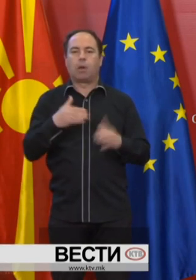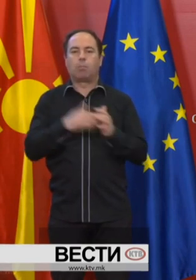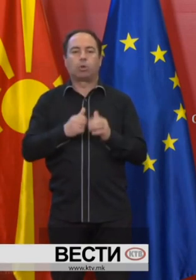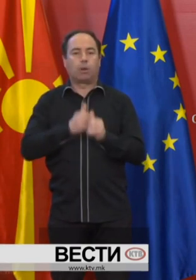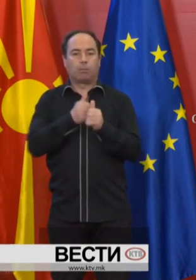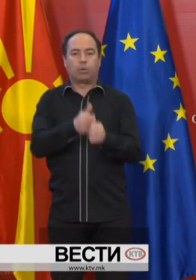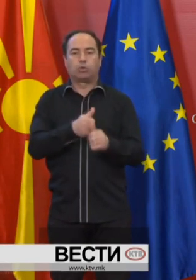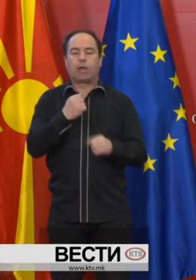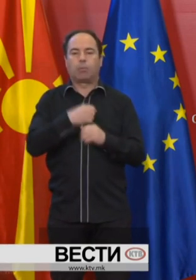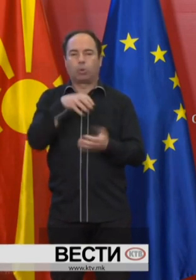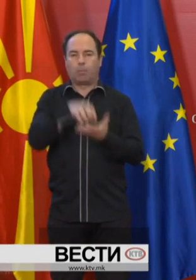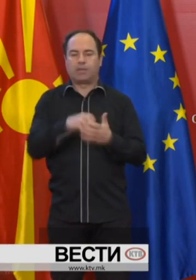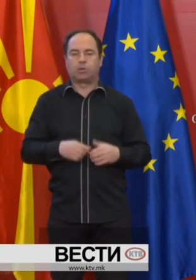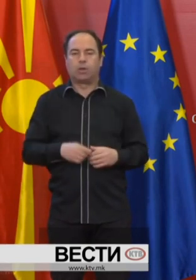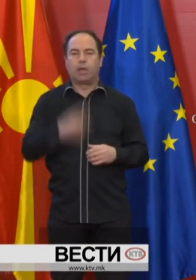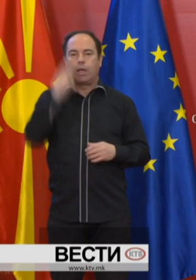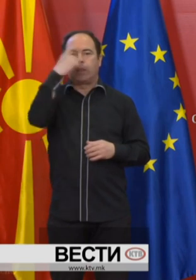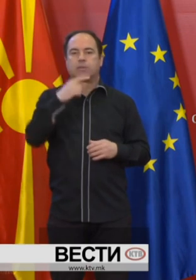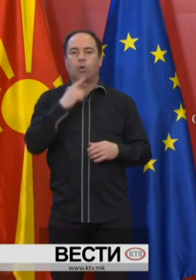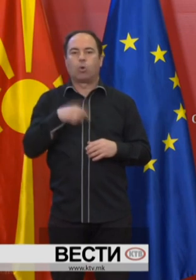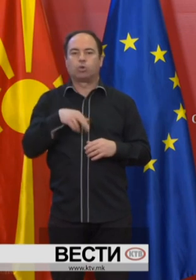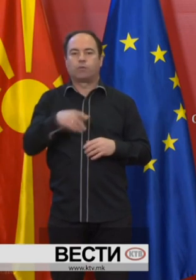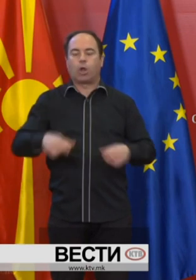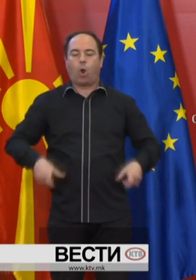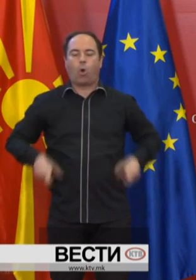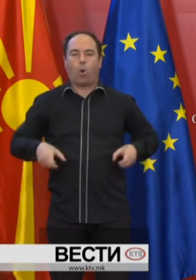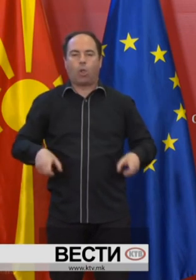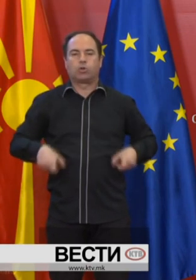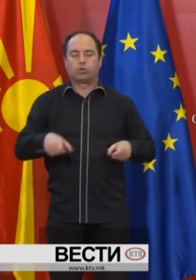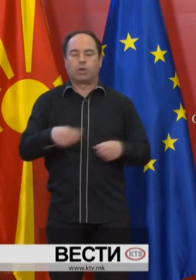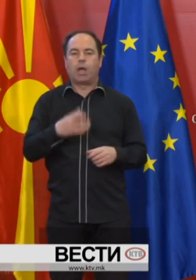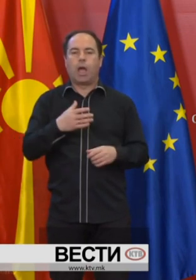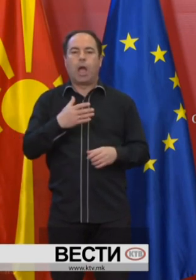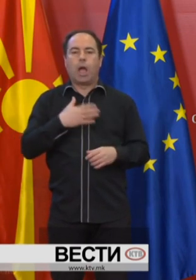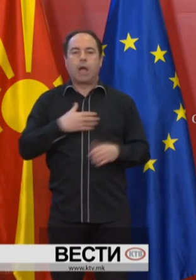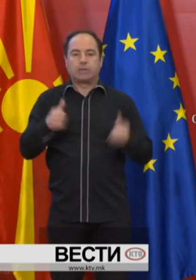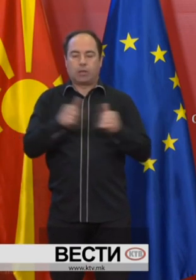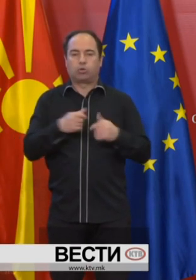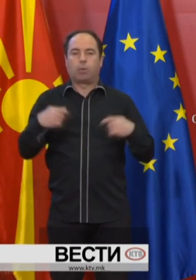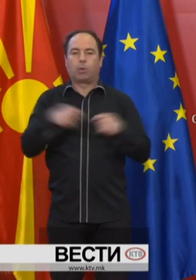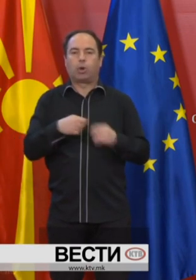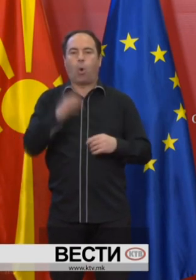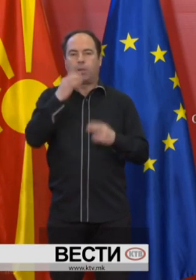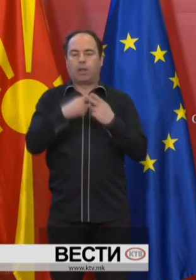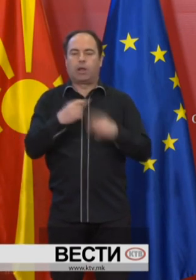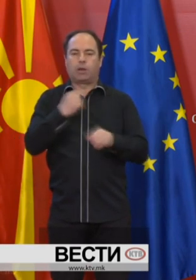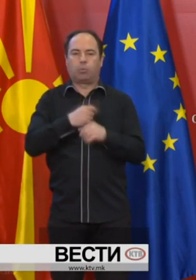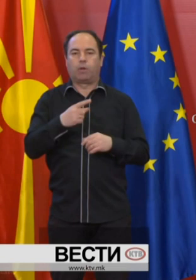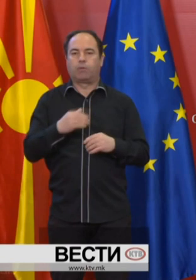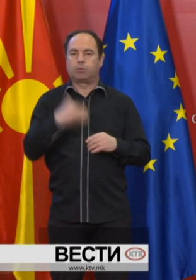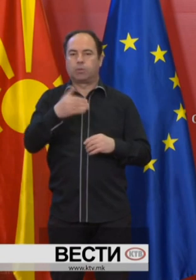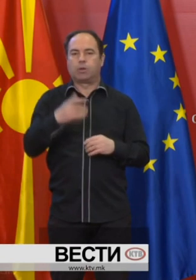придружи за работното место и лицата коише се движат со количка. А заедно со нашите партнери од Обиденетите нацији работиме на